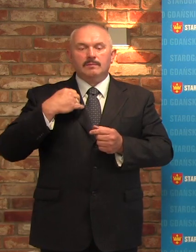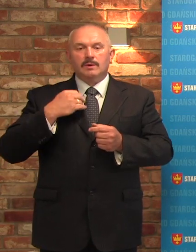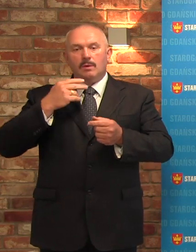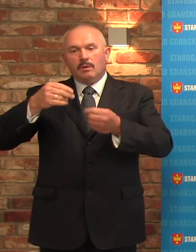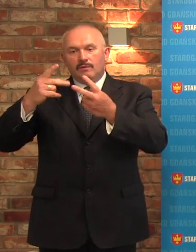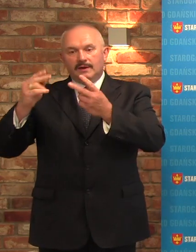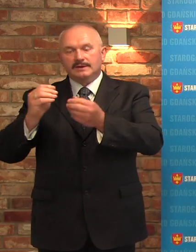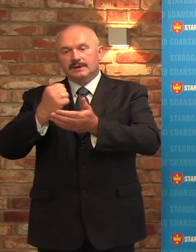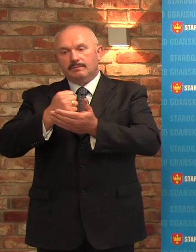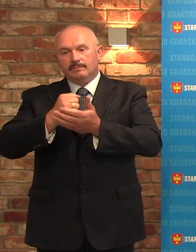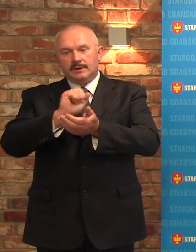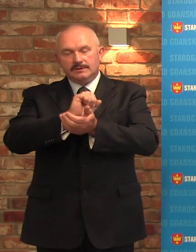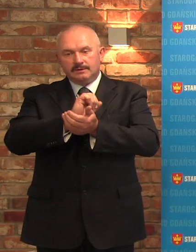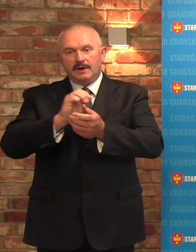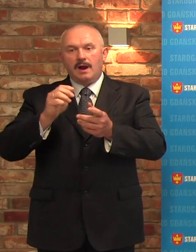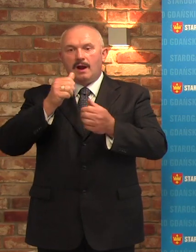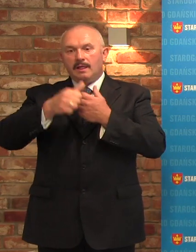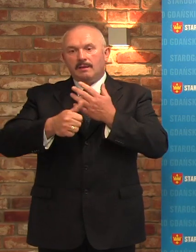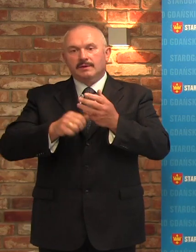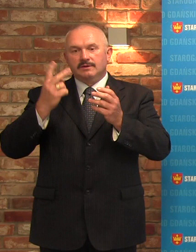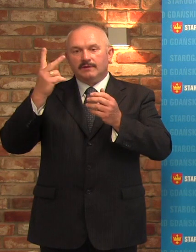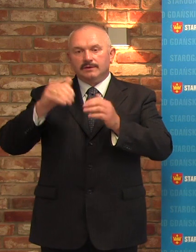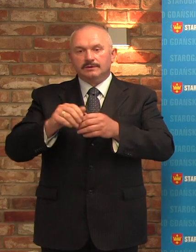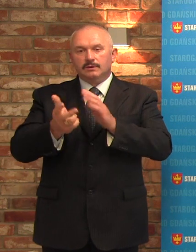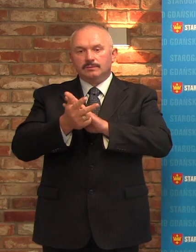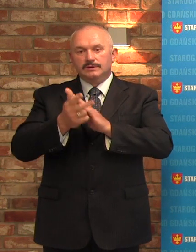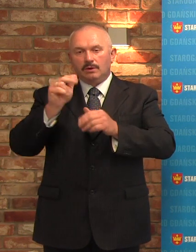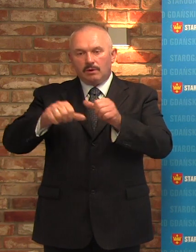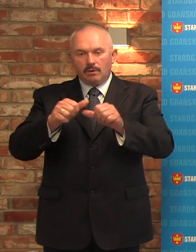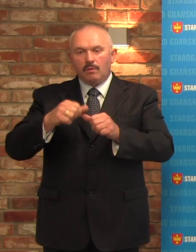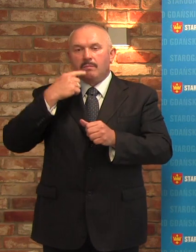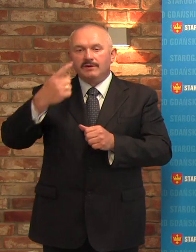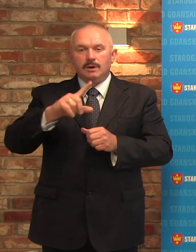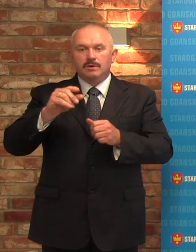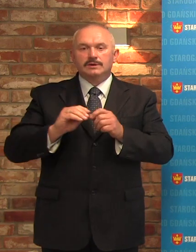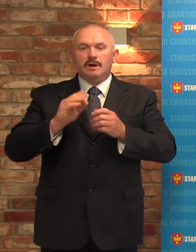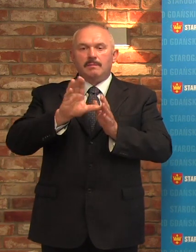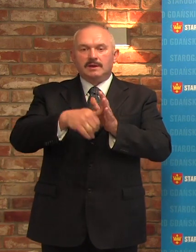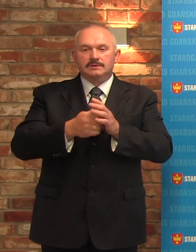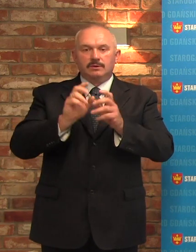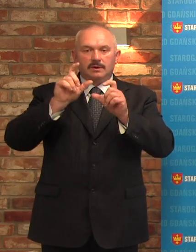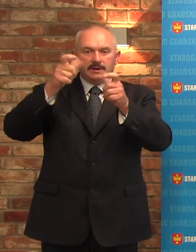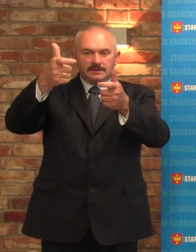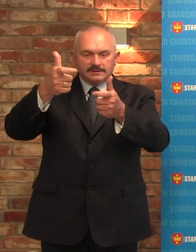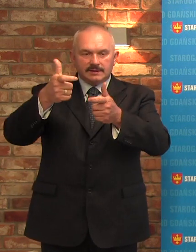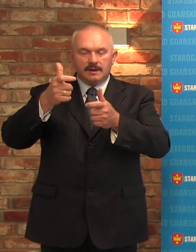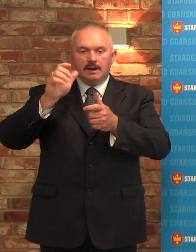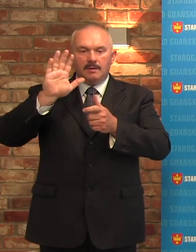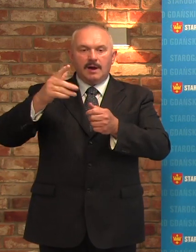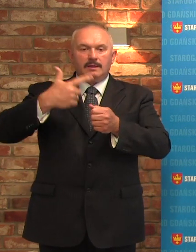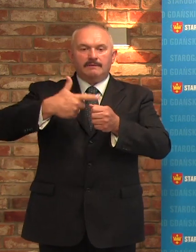z lipca 2018 roku stwierdził, że miasto Gdańsk na 20